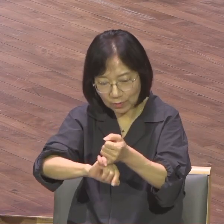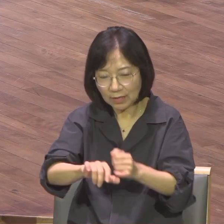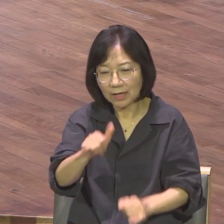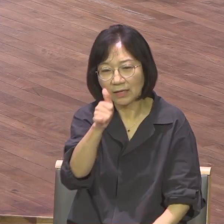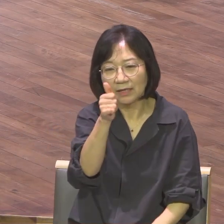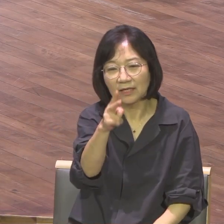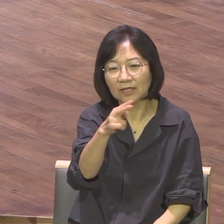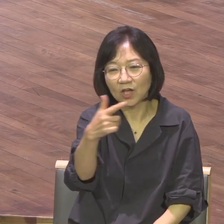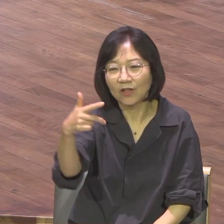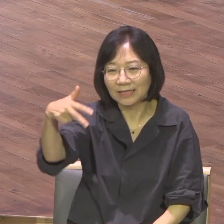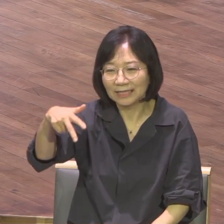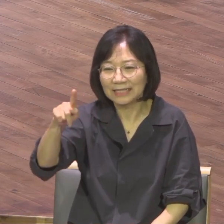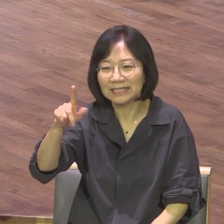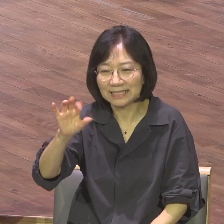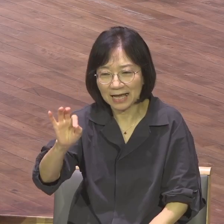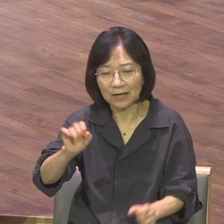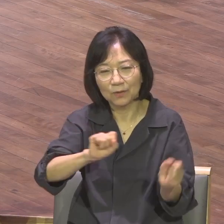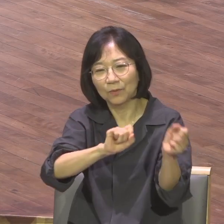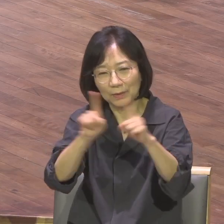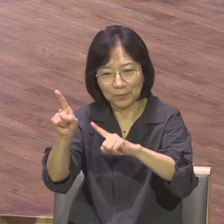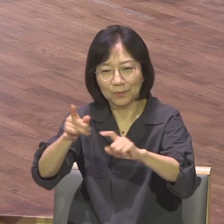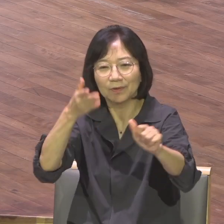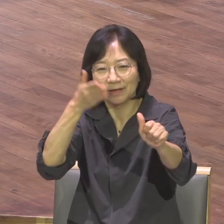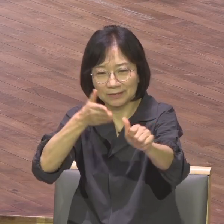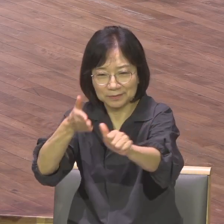다락방이 점점 사라져갑니다 다락방 없어요